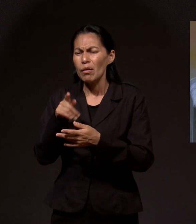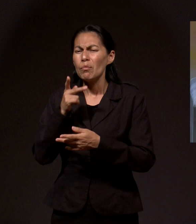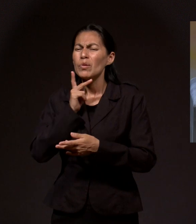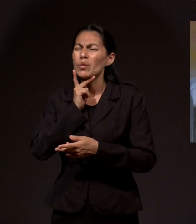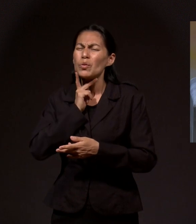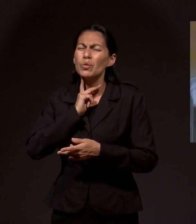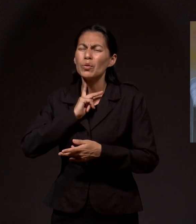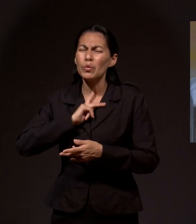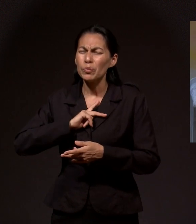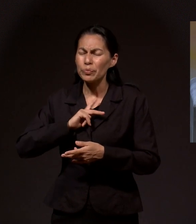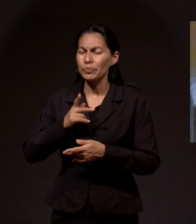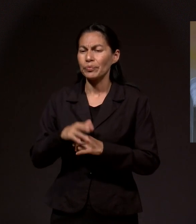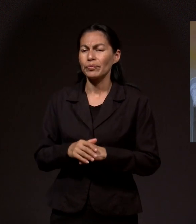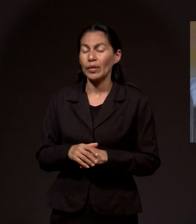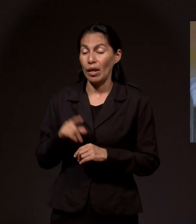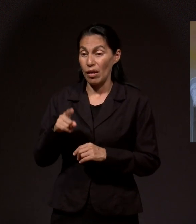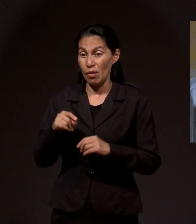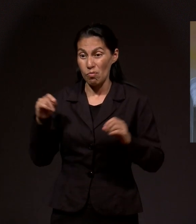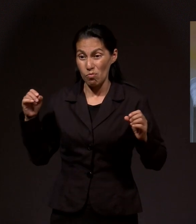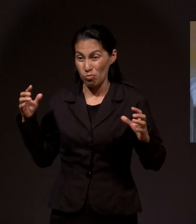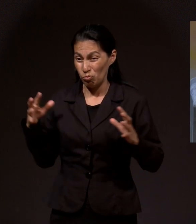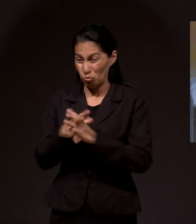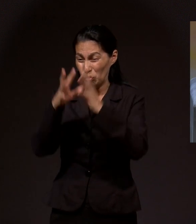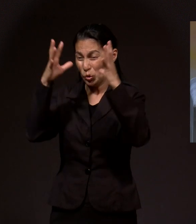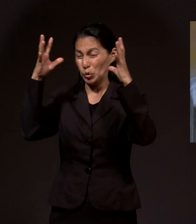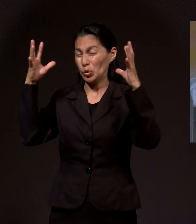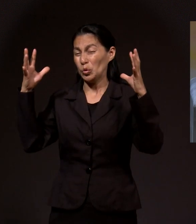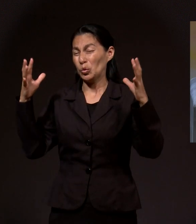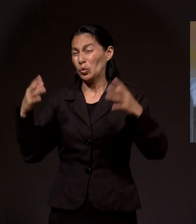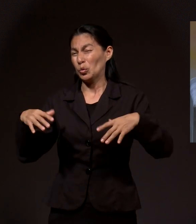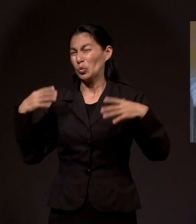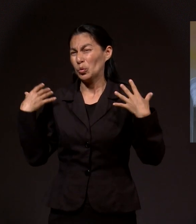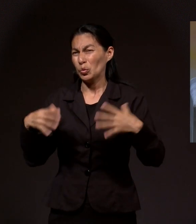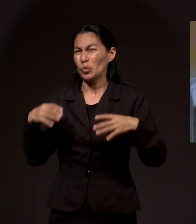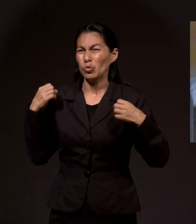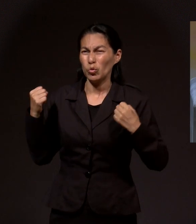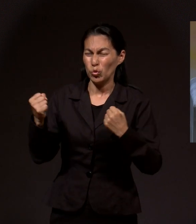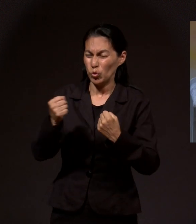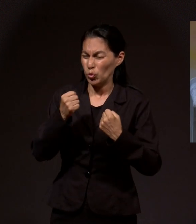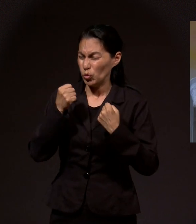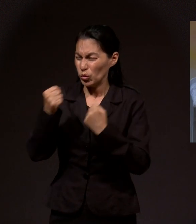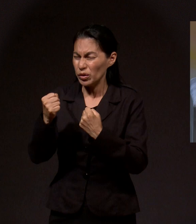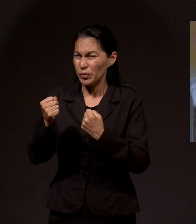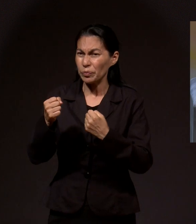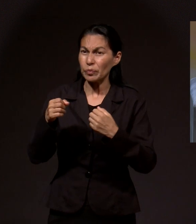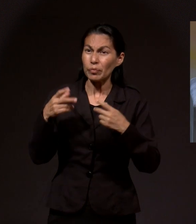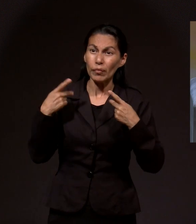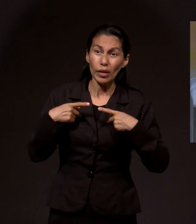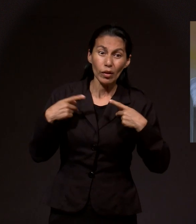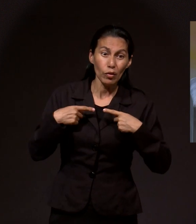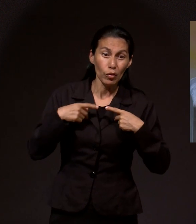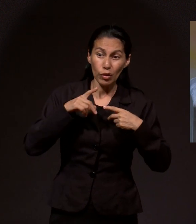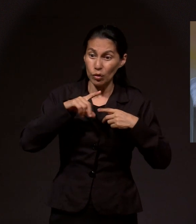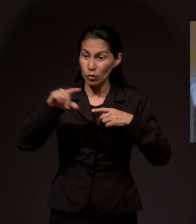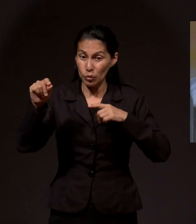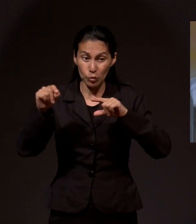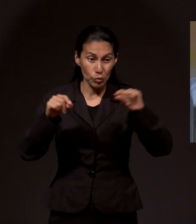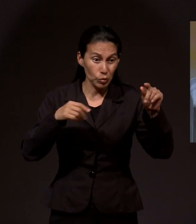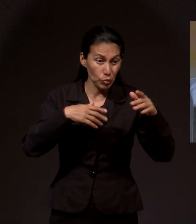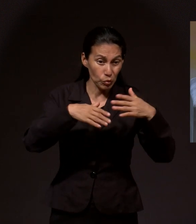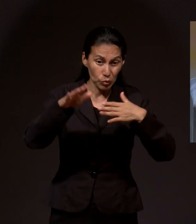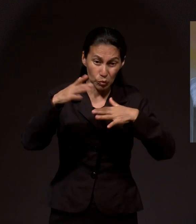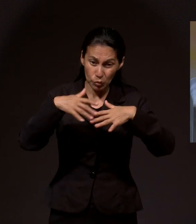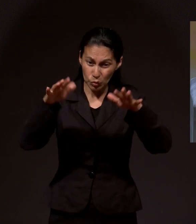Y hubo una explosión fuerte, muy, muy fuerte, que empezaron a evacuar las colonias, unas